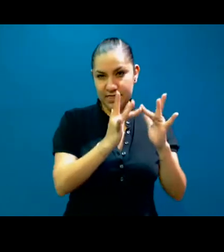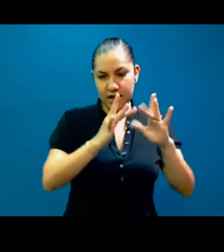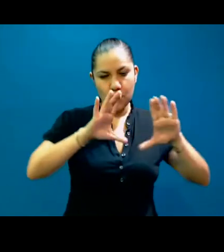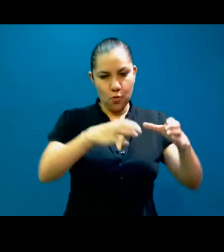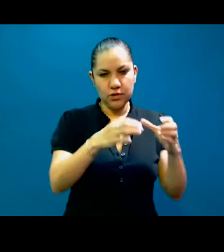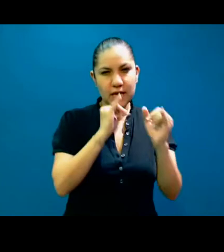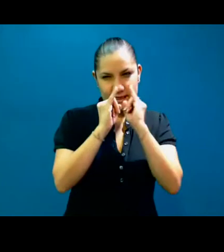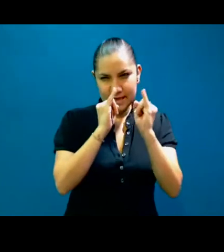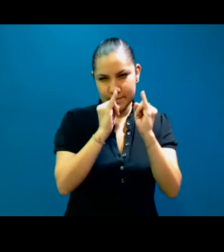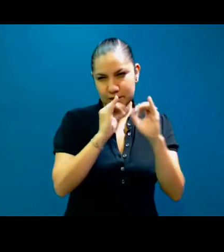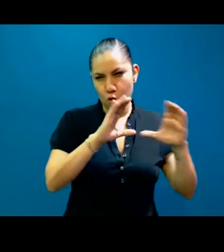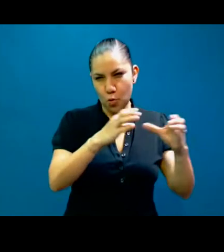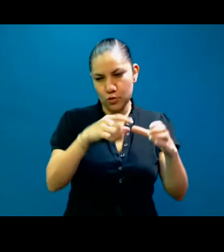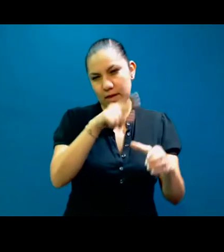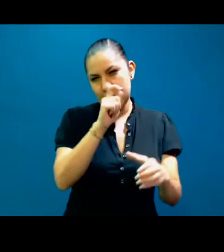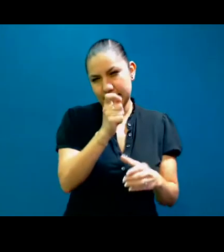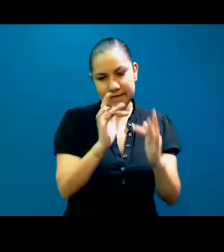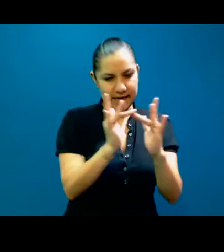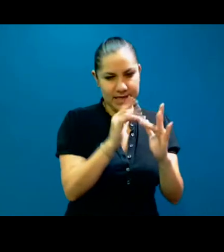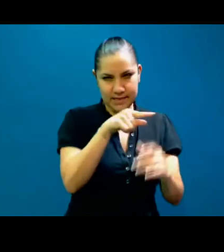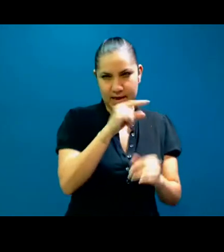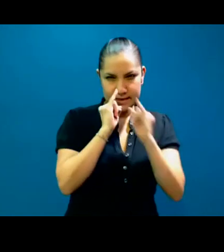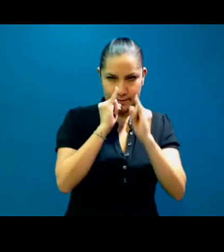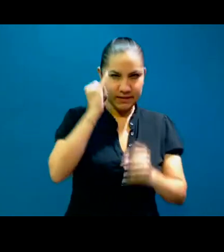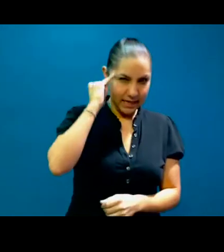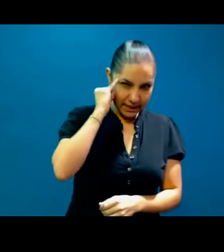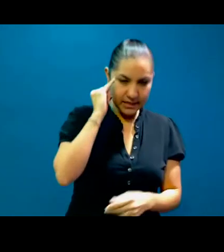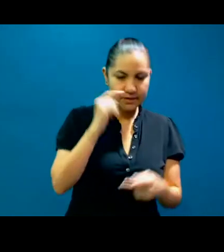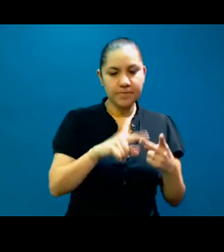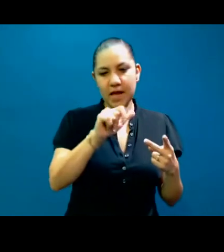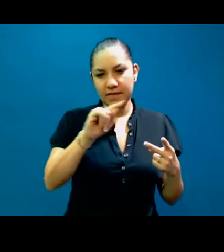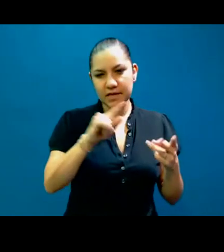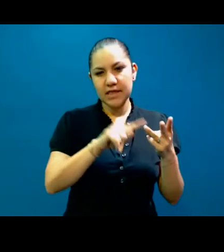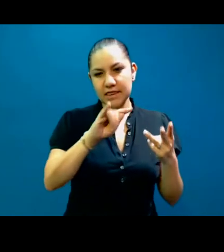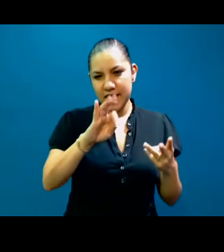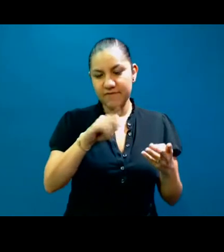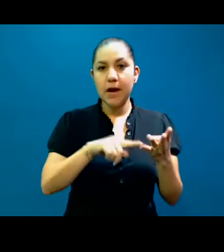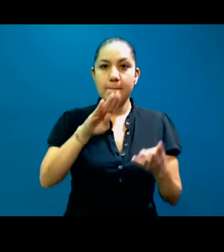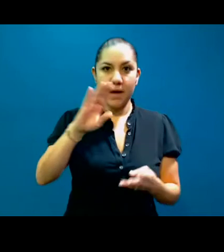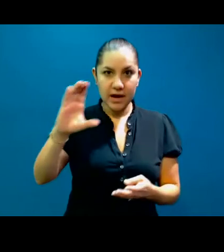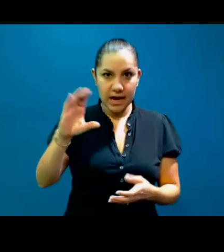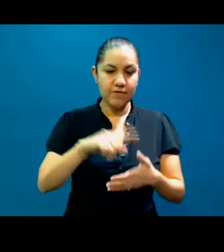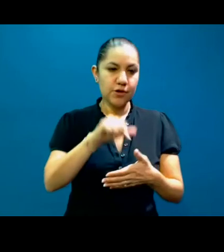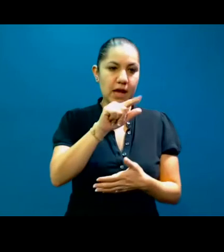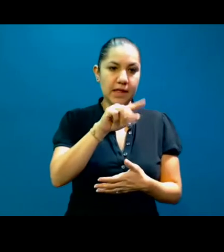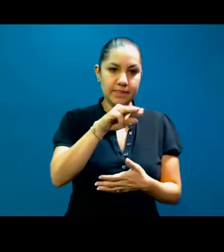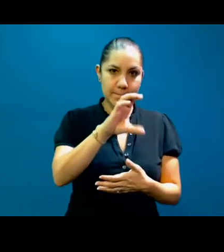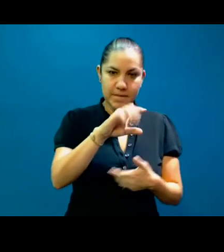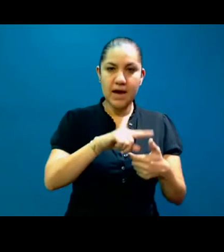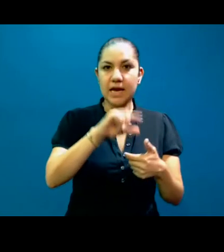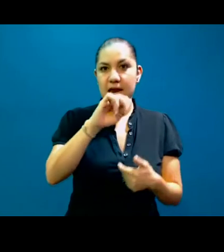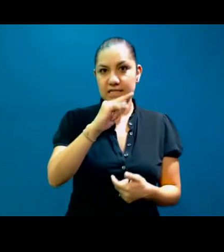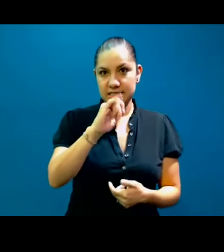intérpretes y traductores indígenas, de ATIF, de TIEF, de Baja California, de COTIP, de ATIMAT, de ITAC, de